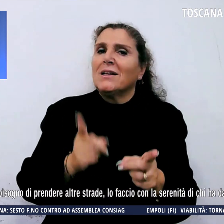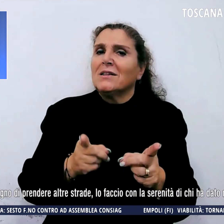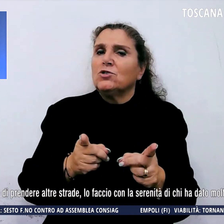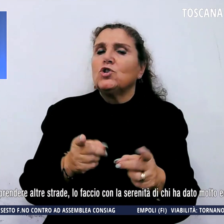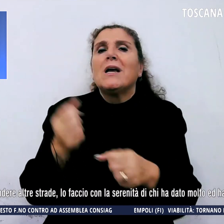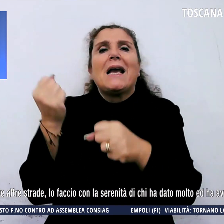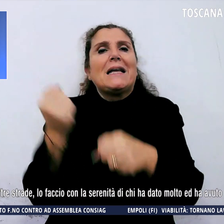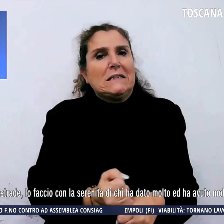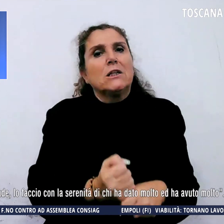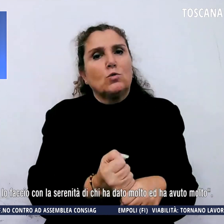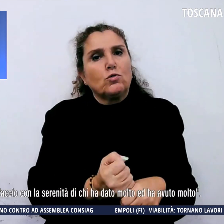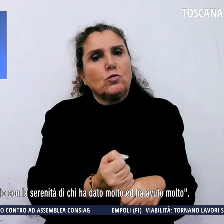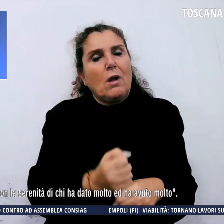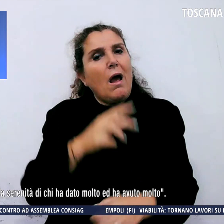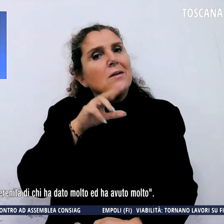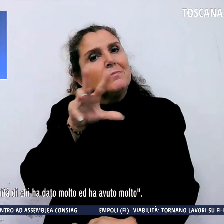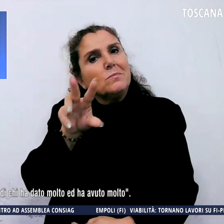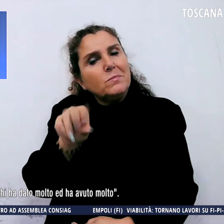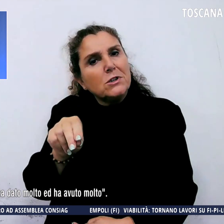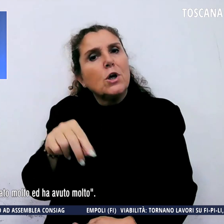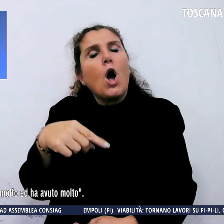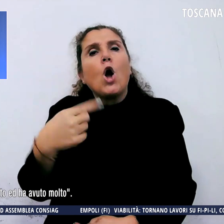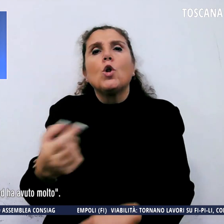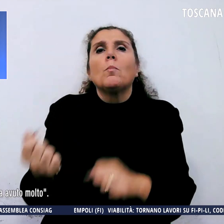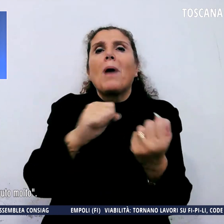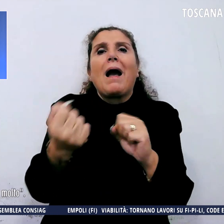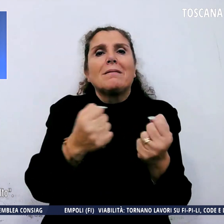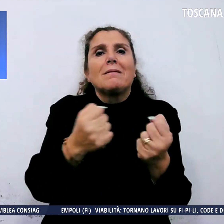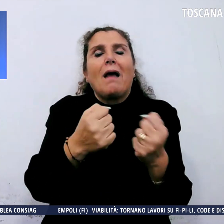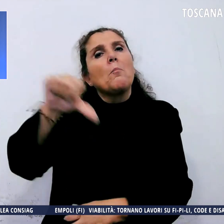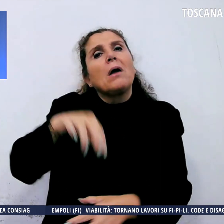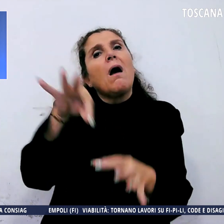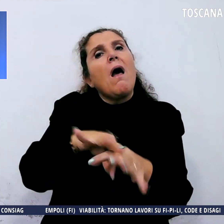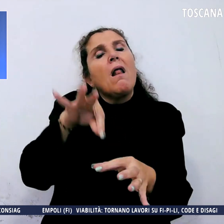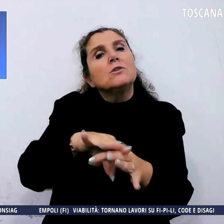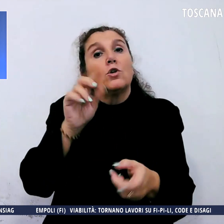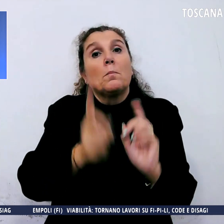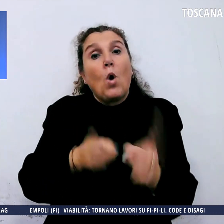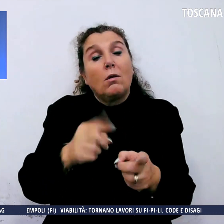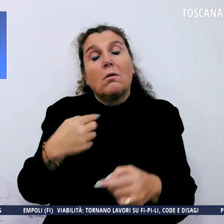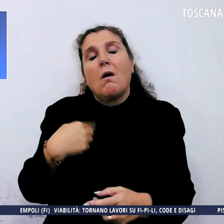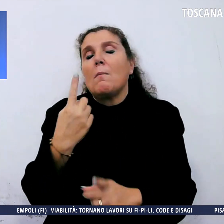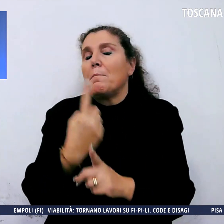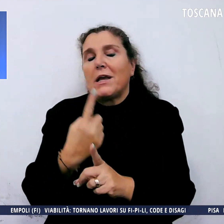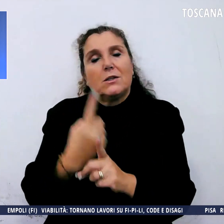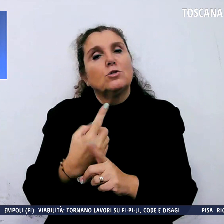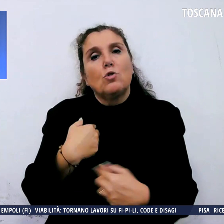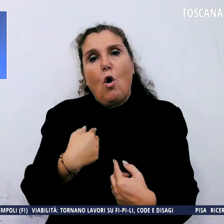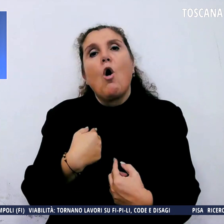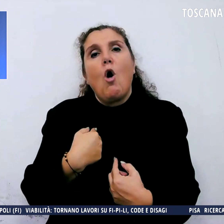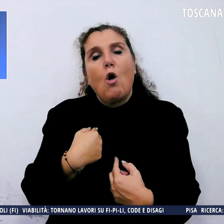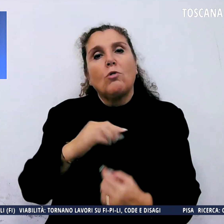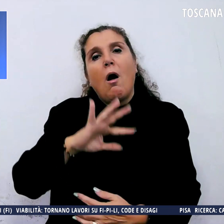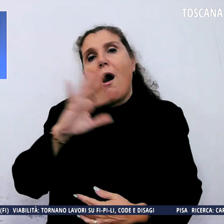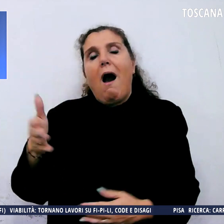continuo Abini, dopo la battaglia persa alle elezioni politiche ho bisogno di prendere altre strade. Lo faccio con